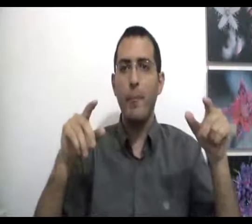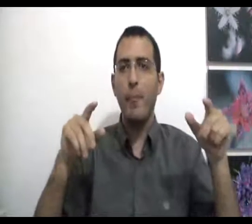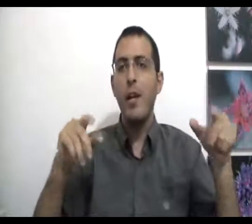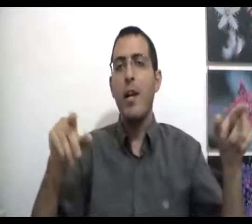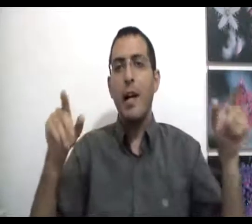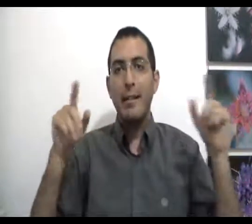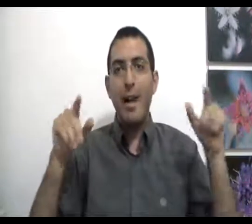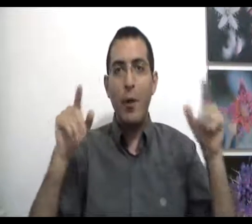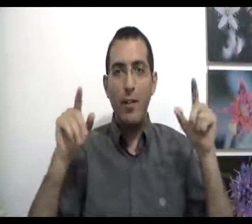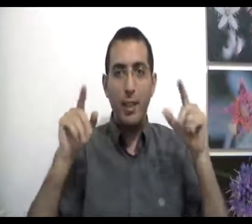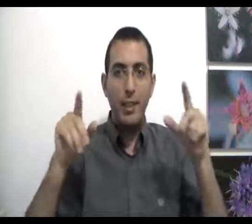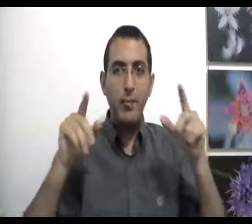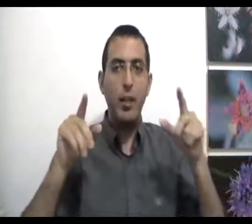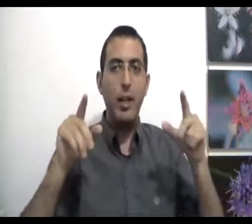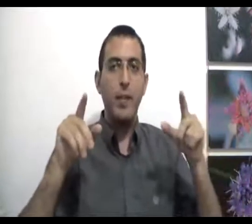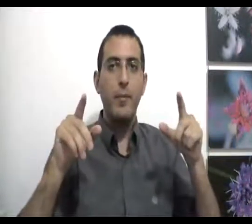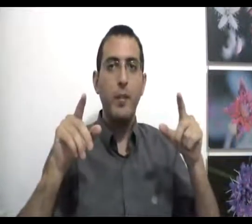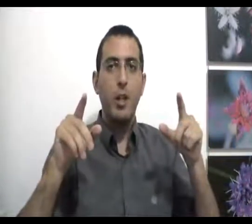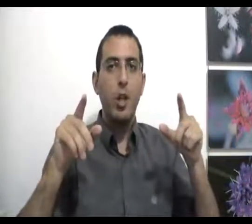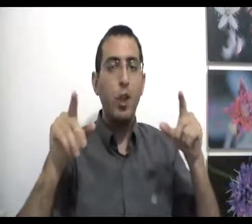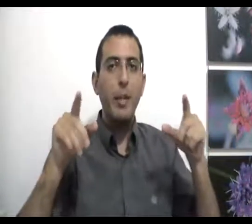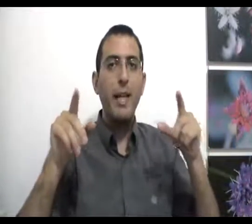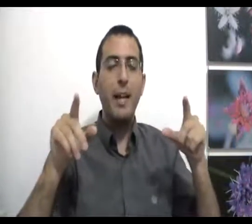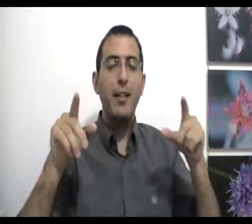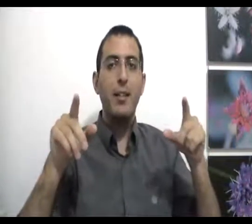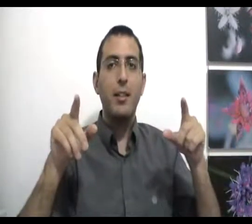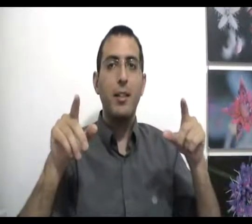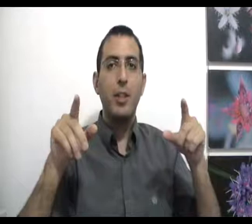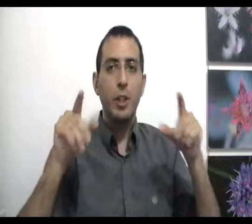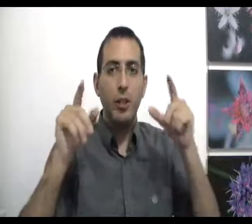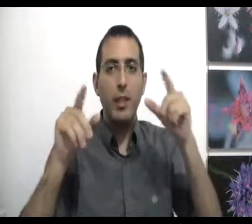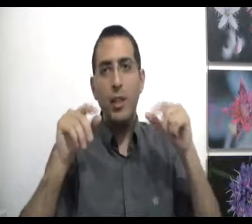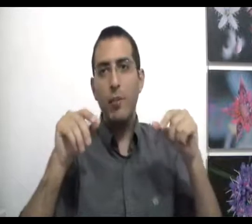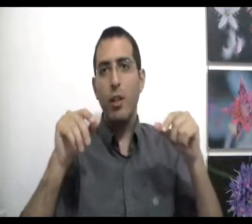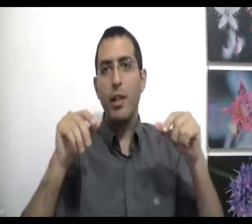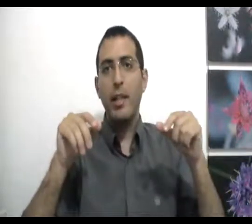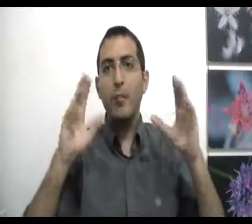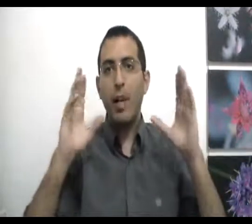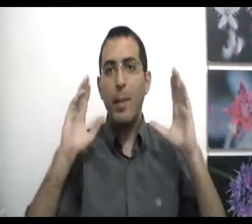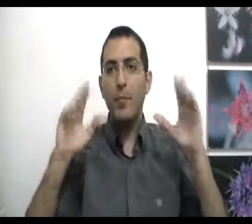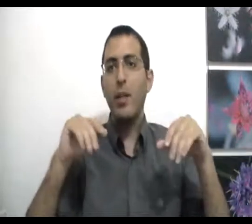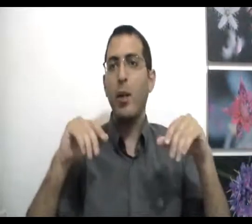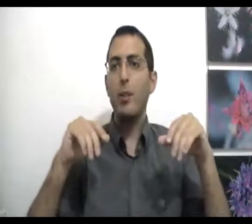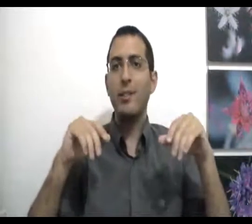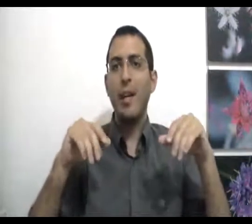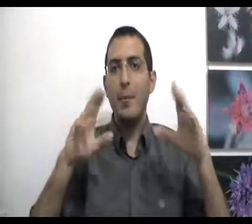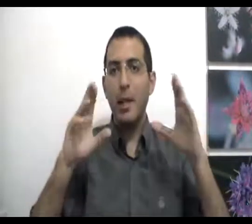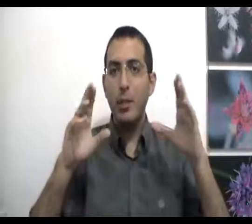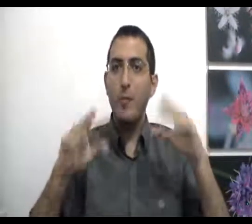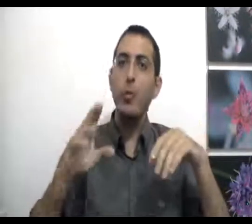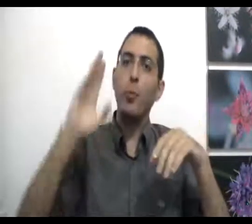אתה אוהב את הילדים שלך לא בגלל שאתה אוהב את הילדים שלך הילדים שלך מעניינים אותך כחות השרה מעניינים אותך בדיוק